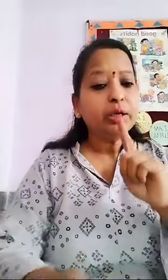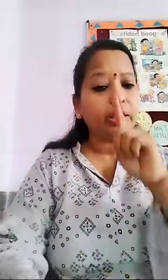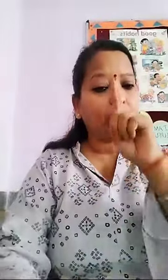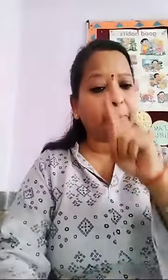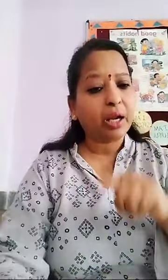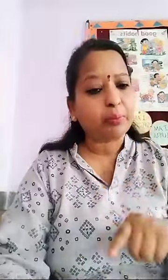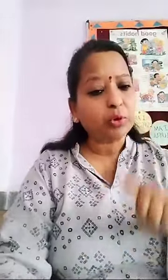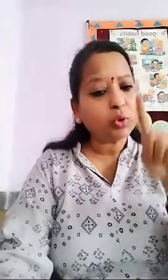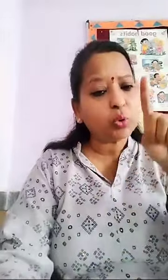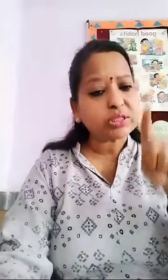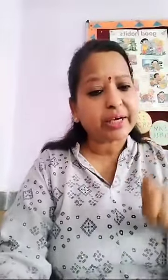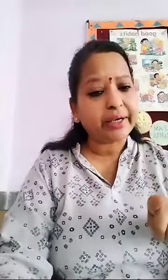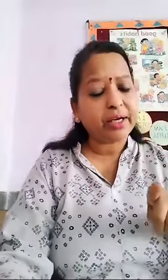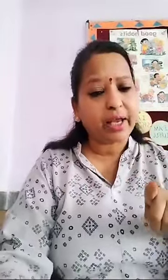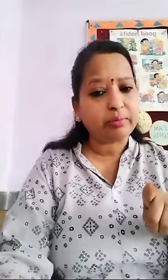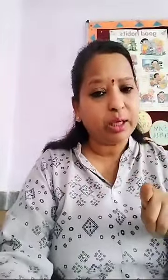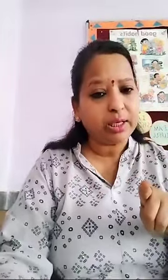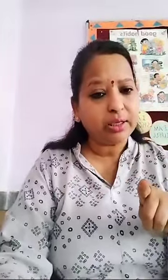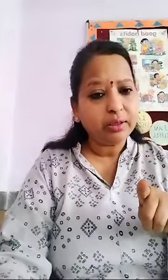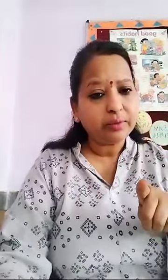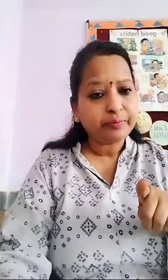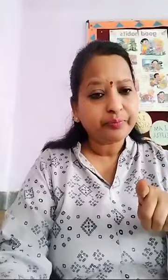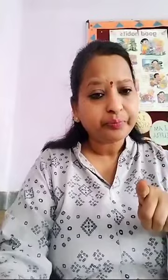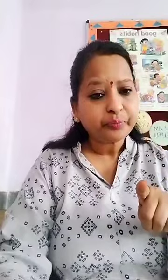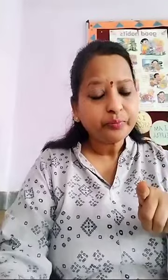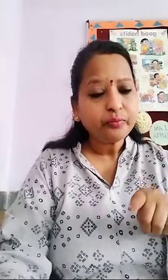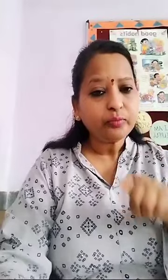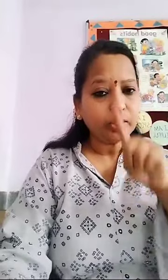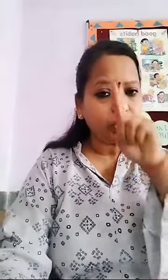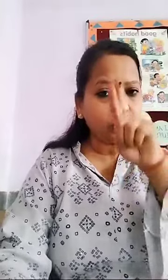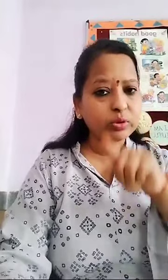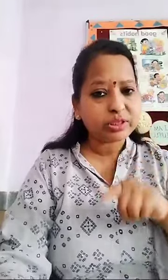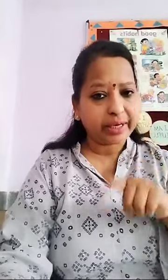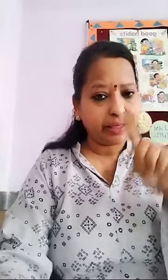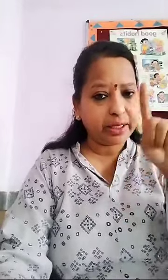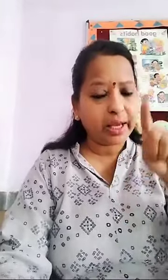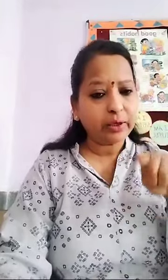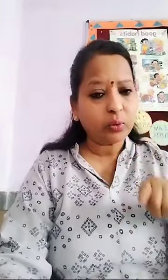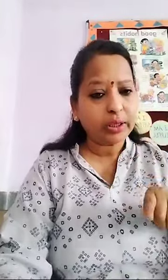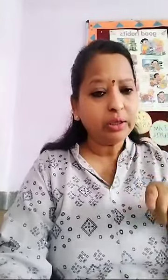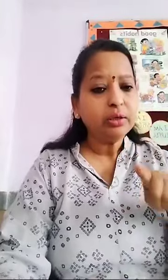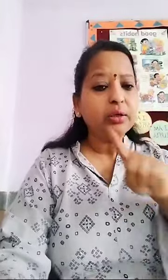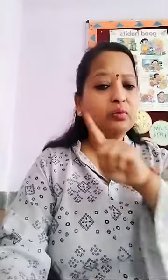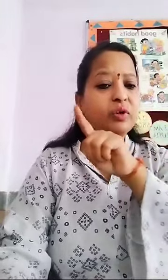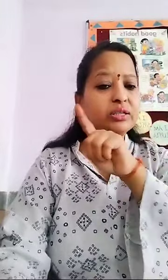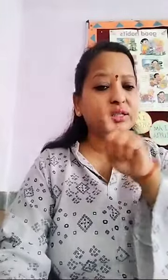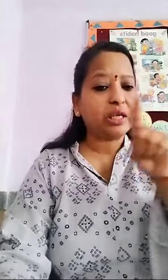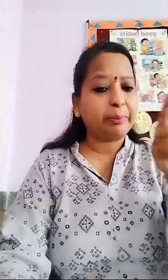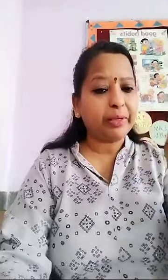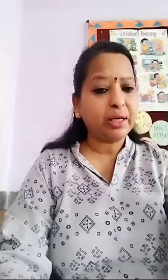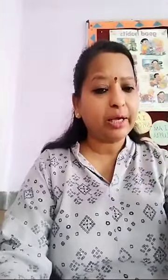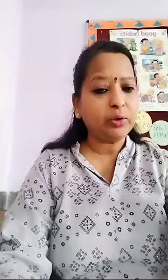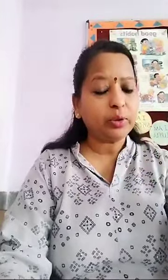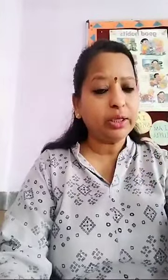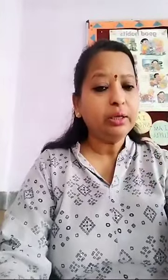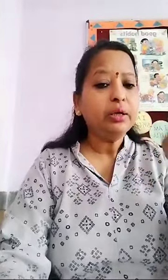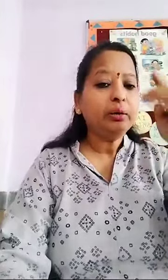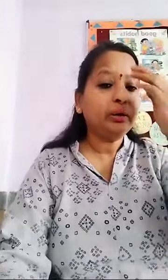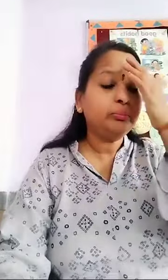आपको 2 standing line मिलेगी 2 standing line होगी 1 sleeping line होगी मैं आपने बोला